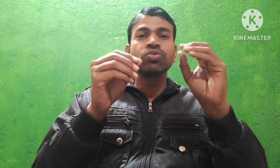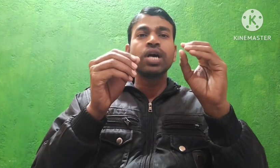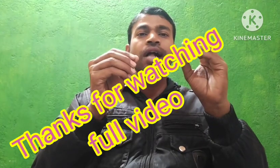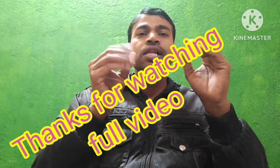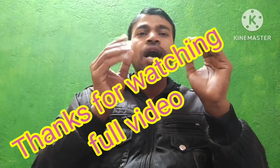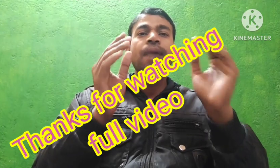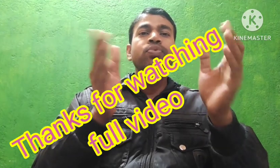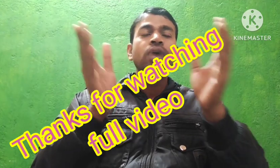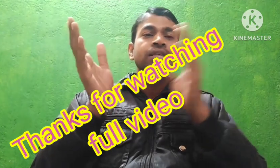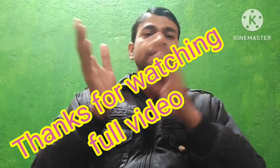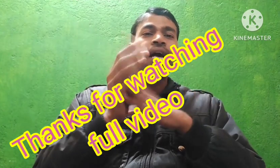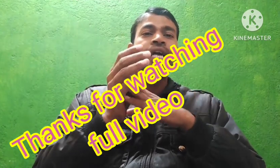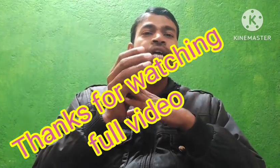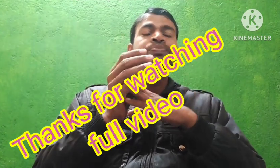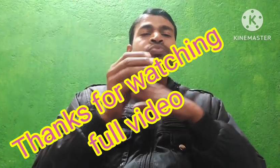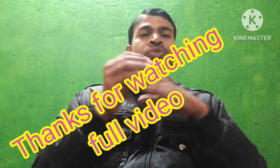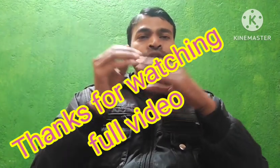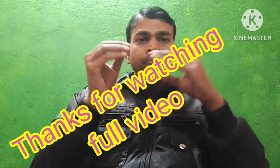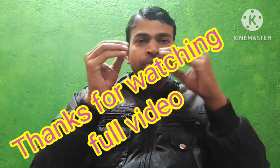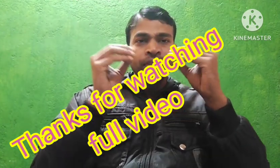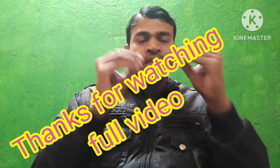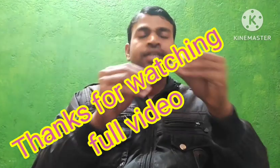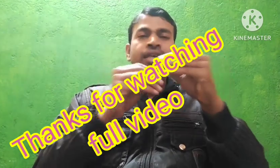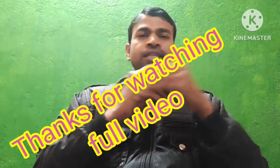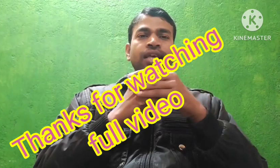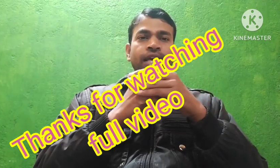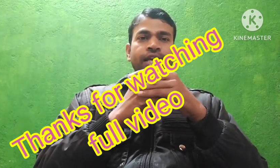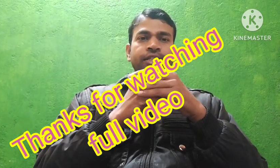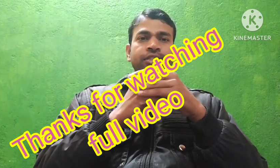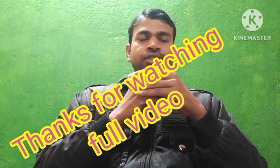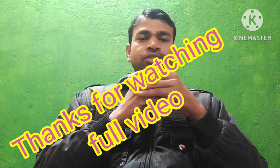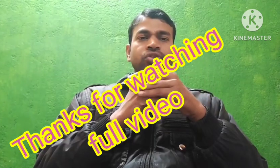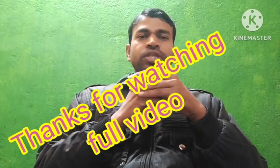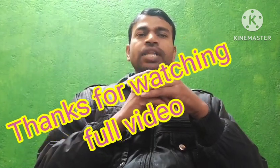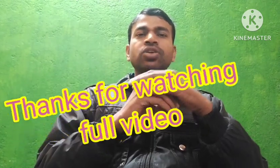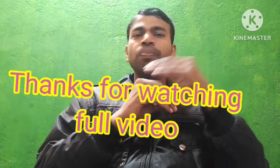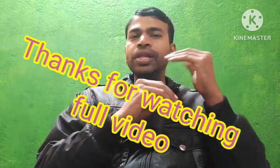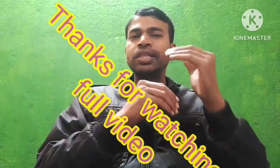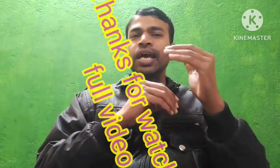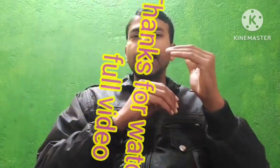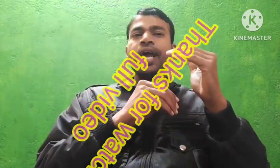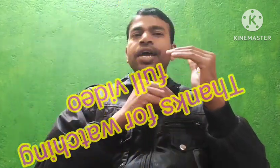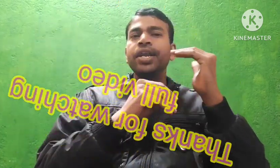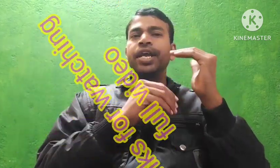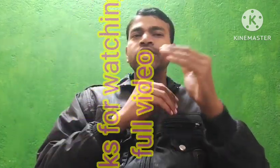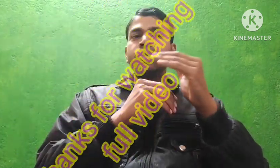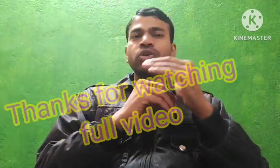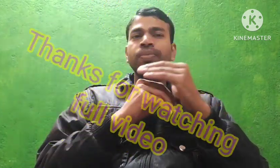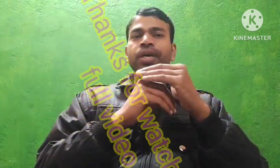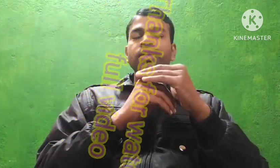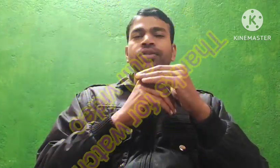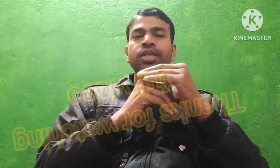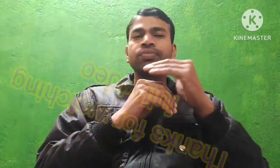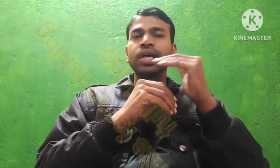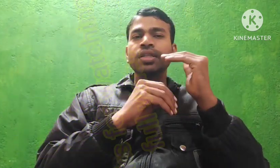दूँगा आप वहाँ से जाके देख सकते हैं तो साथियों मिलते हैं next वीडियो में तब तक